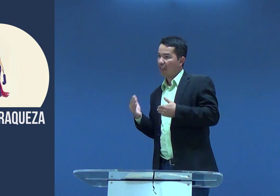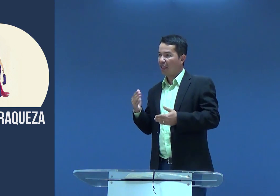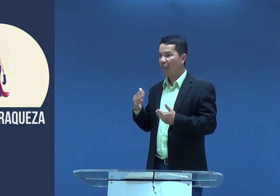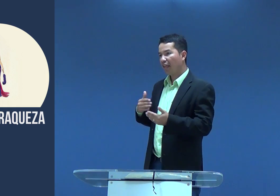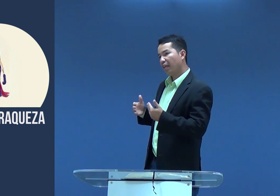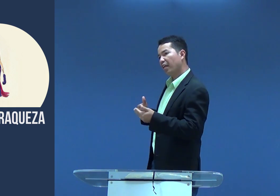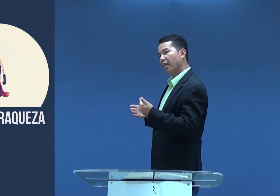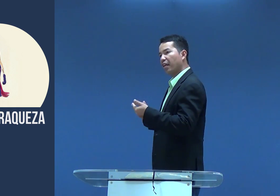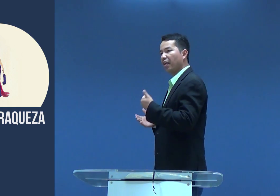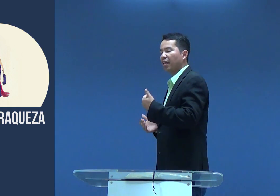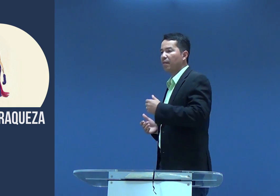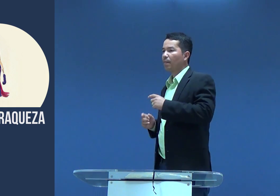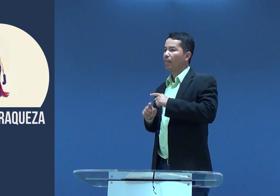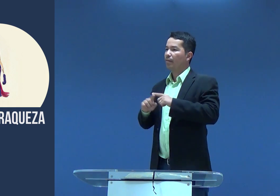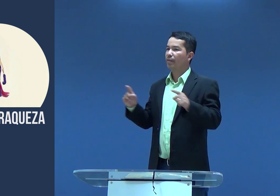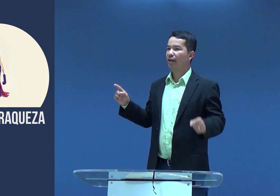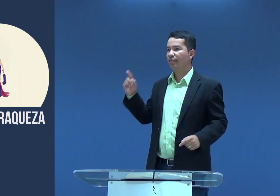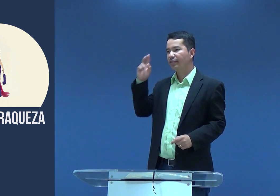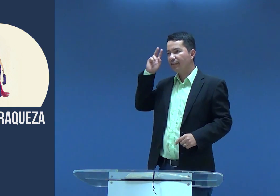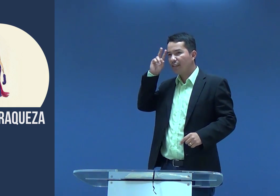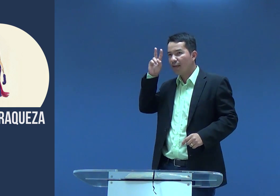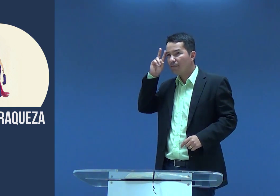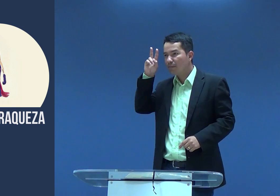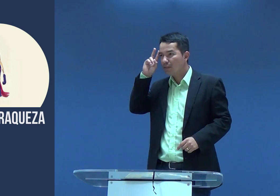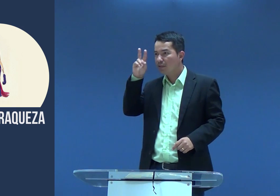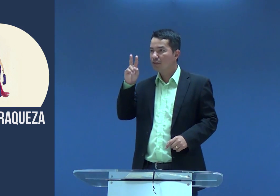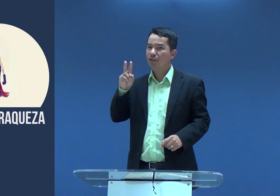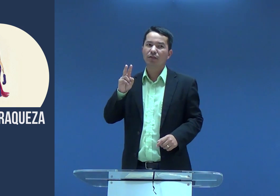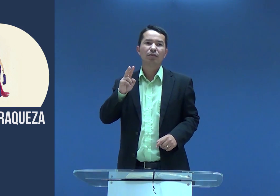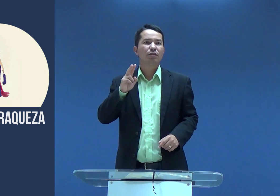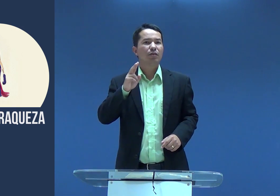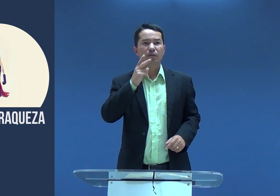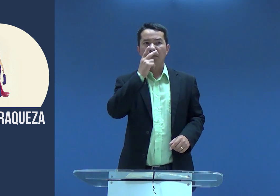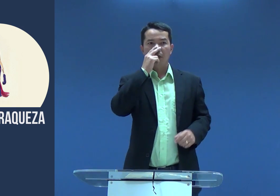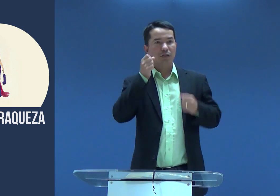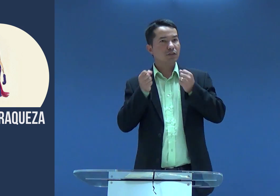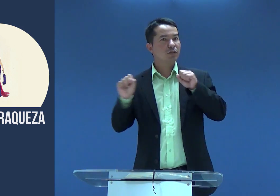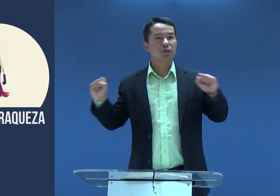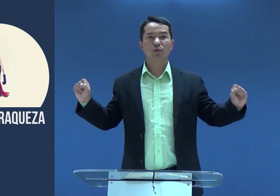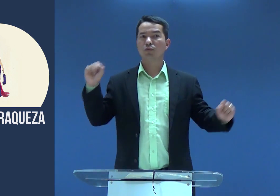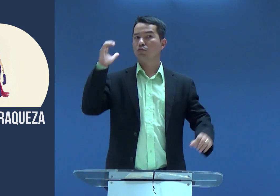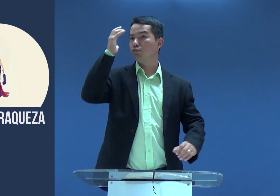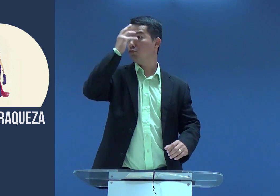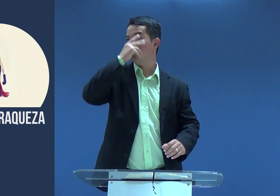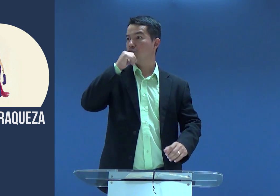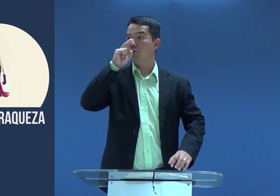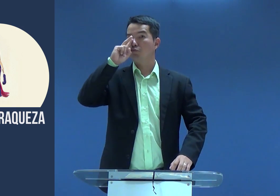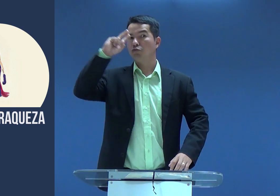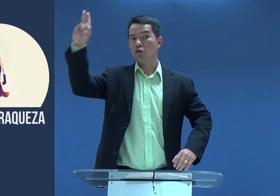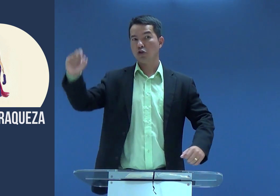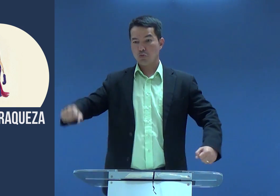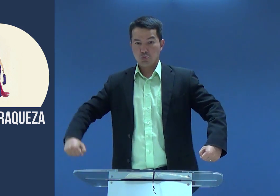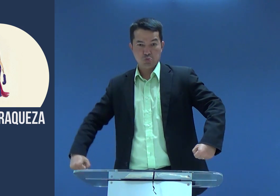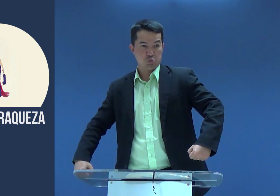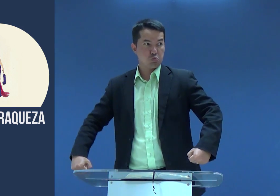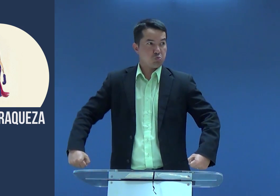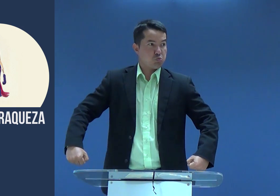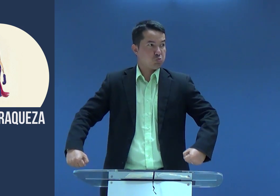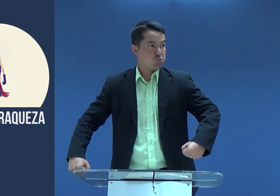juntos, a saírem juntos, mas não sei se você conhece a história, parece que isso não era bonito, porque